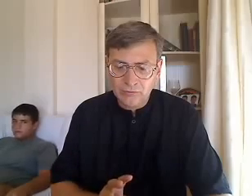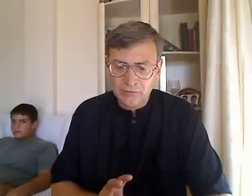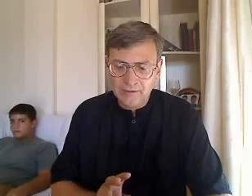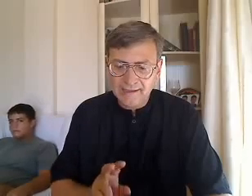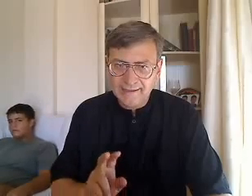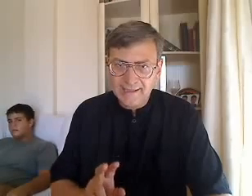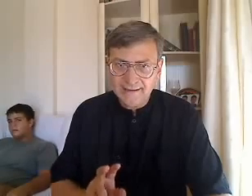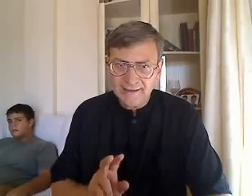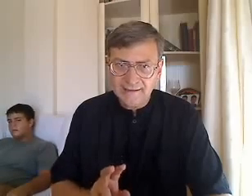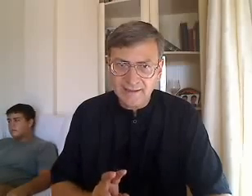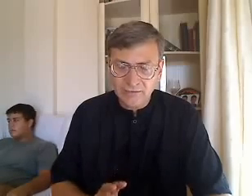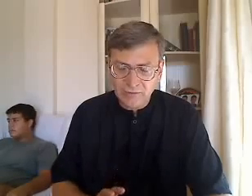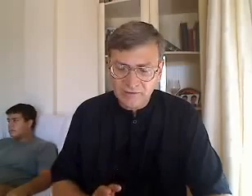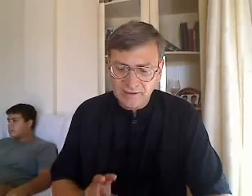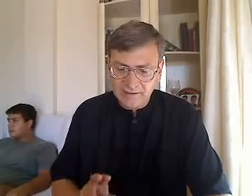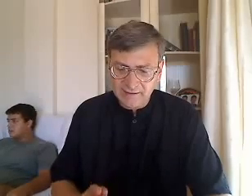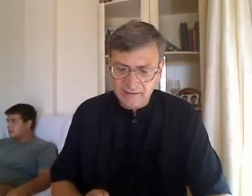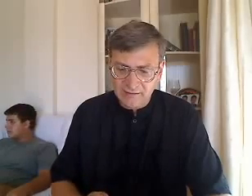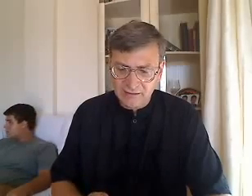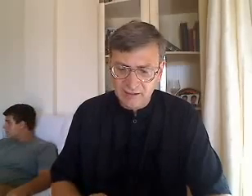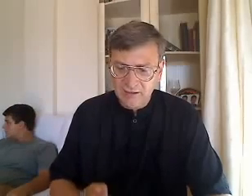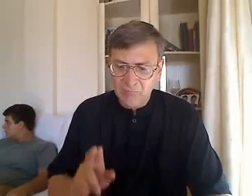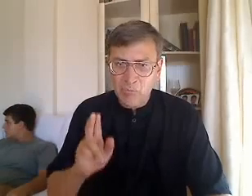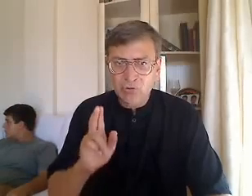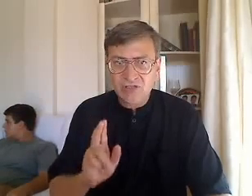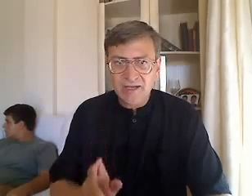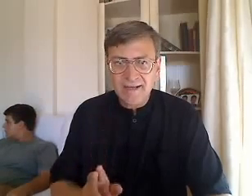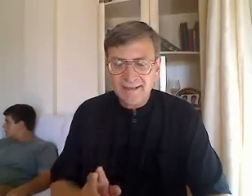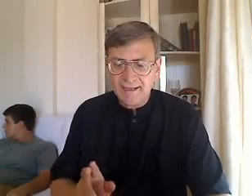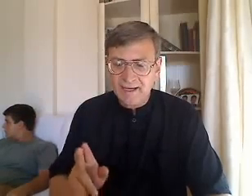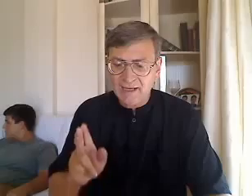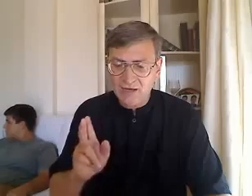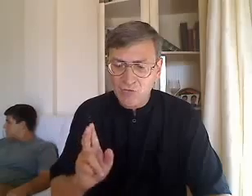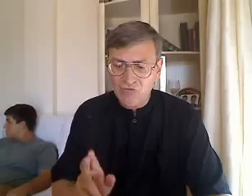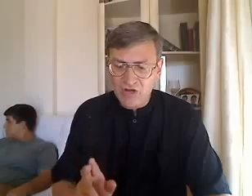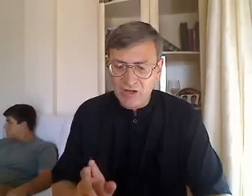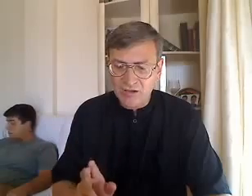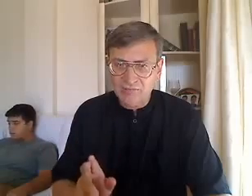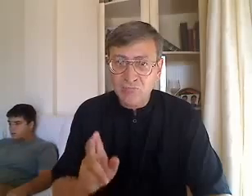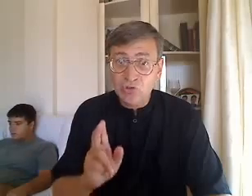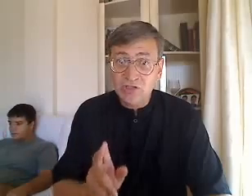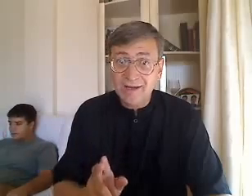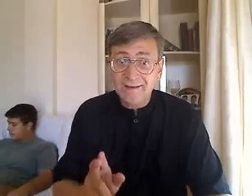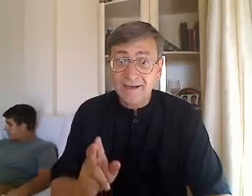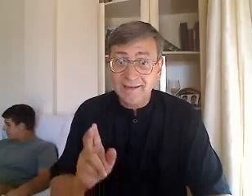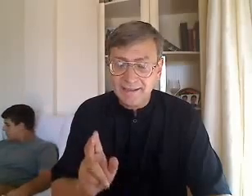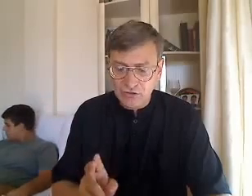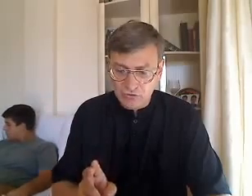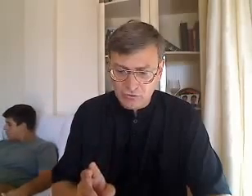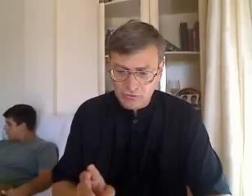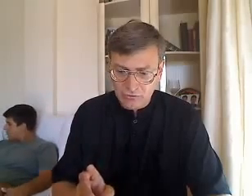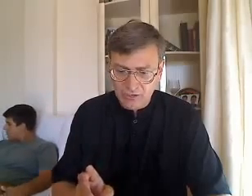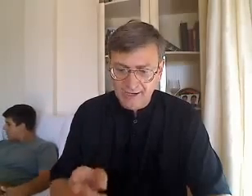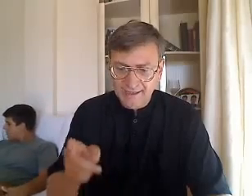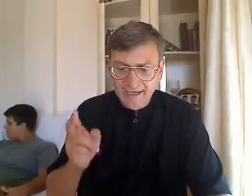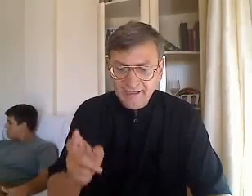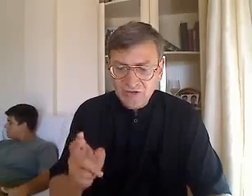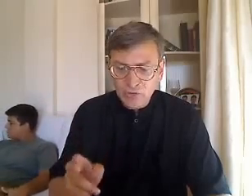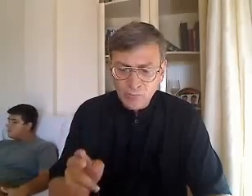las santas escrituras dicen, Buscat a Jehová, buscat al Señor, y su